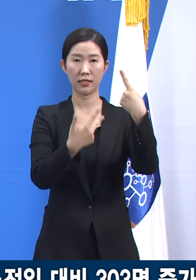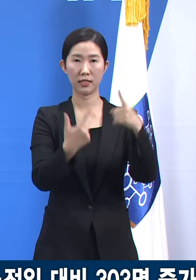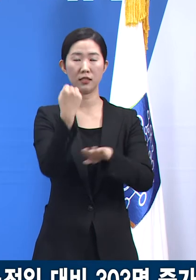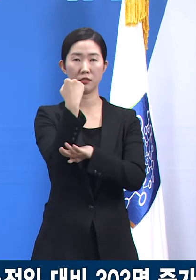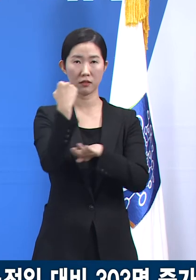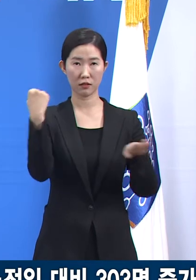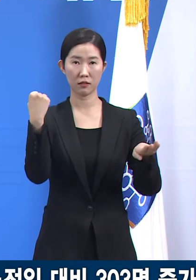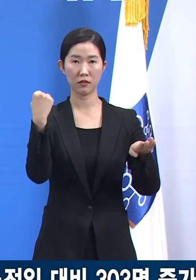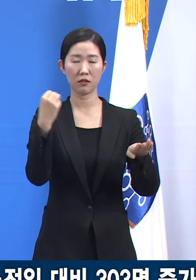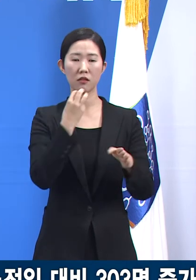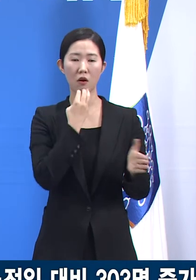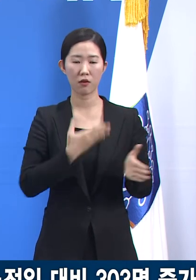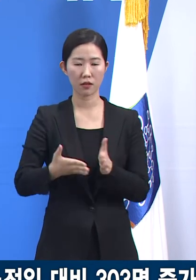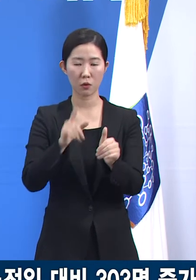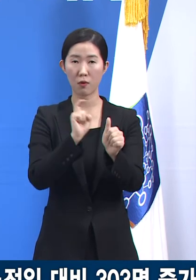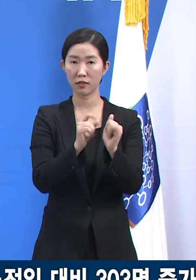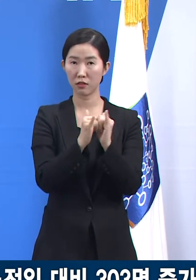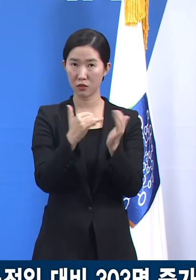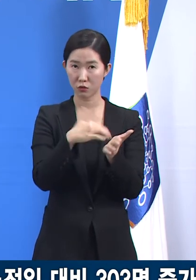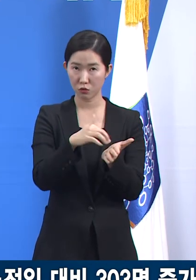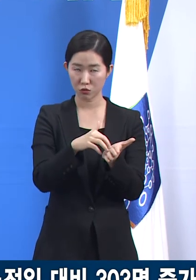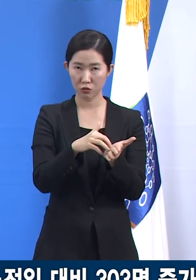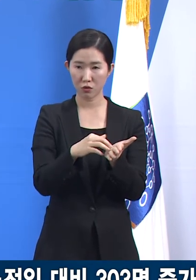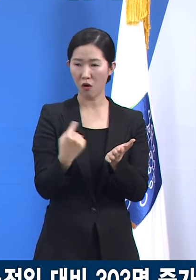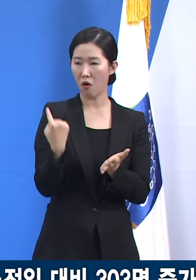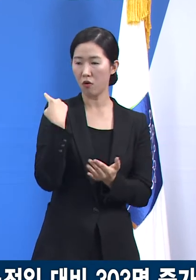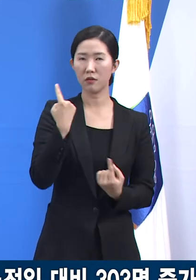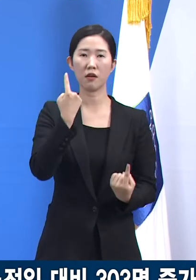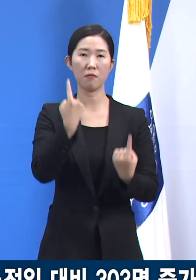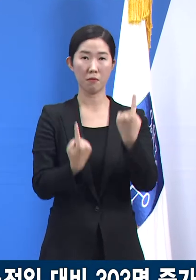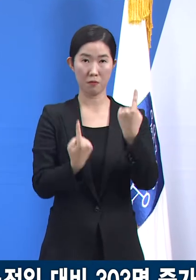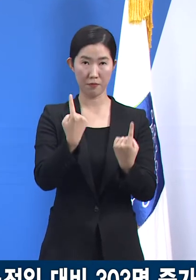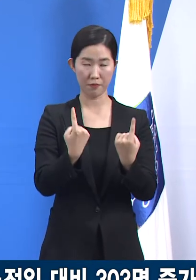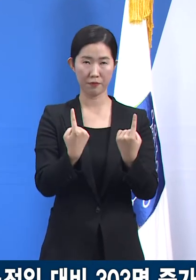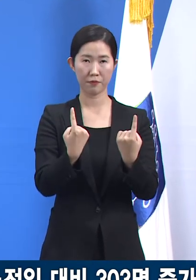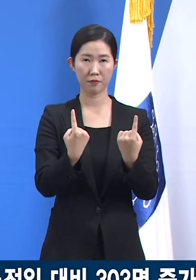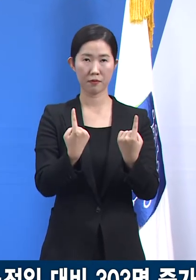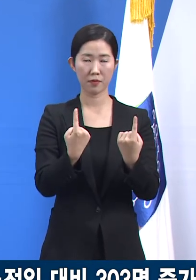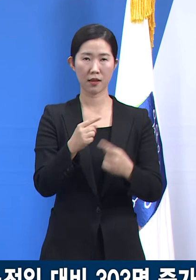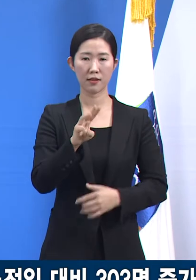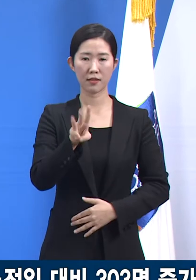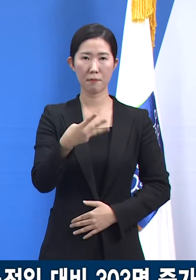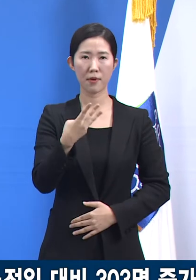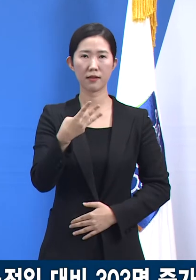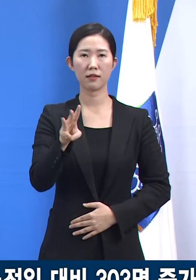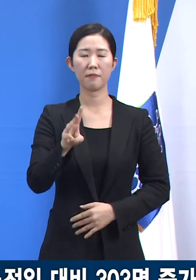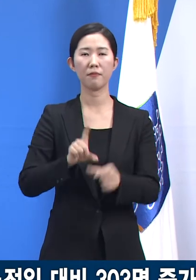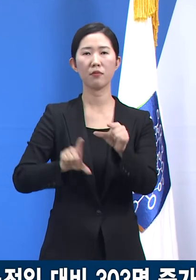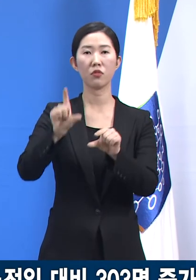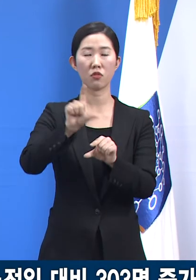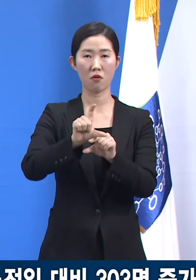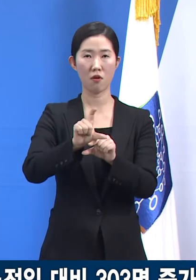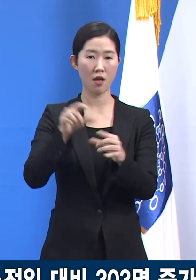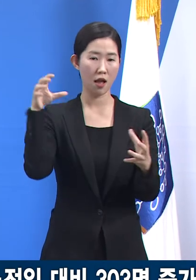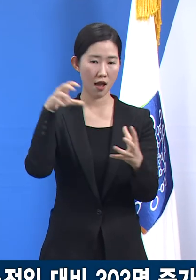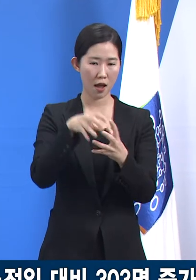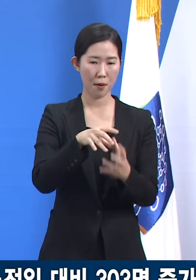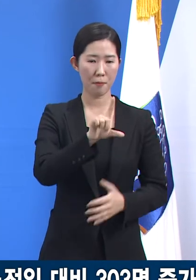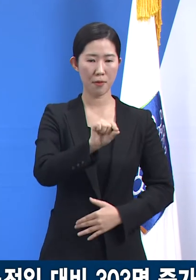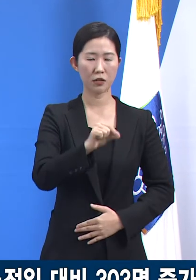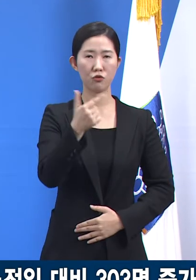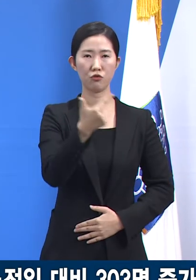기준 경기도의 확진자 수는 전일 오전 0시 대비 303명 증가한 총 16